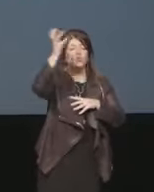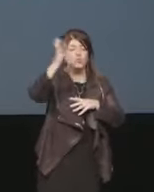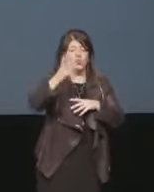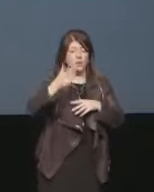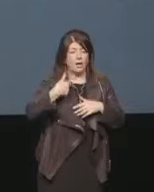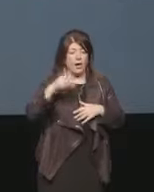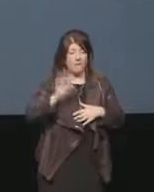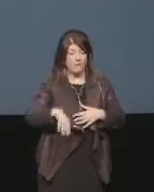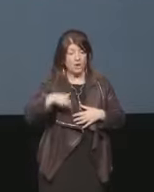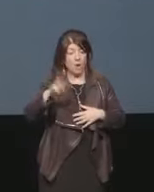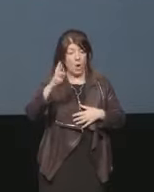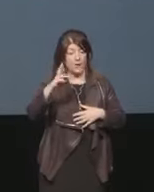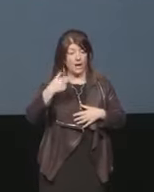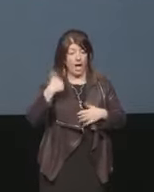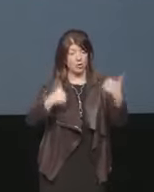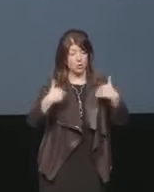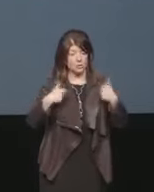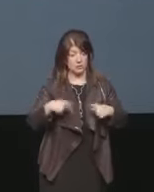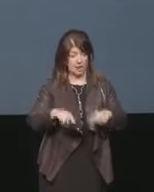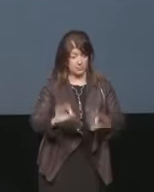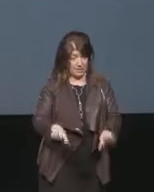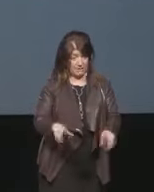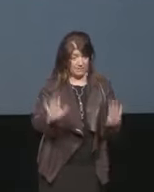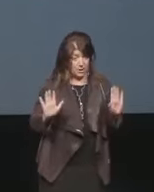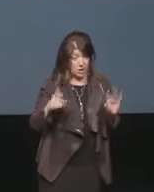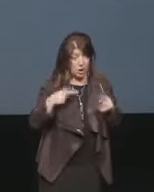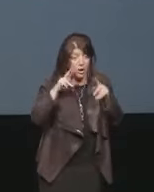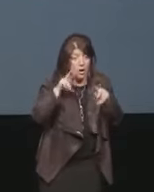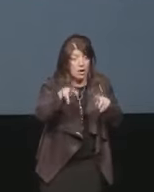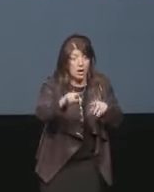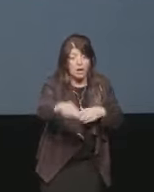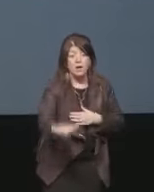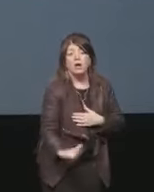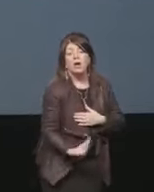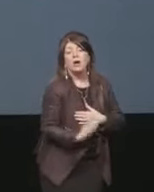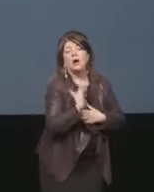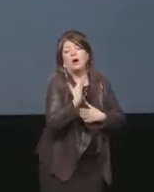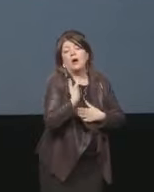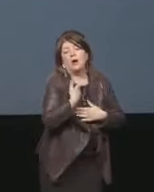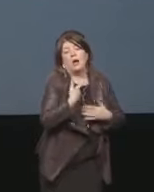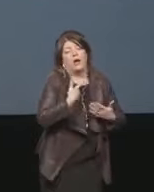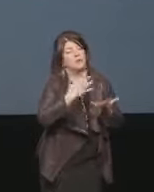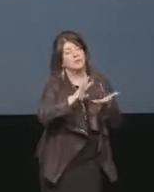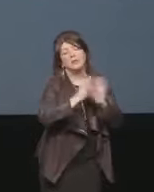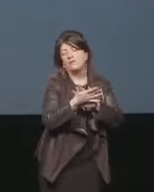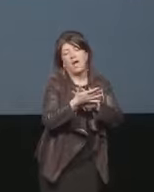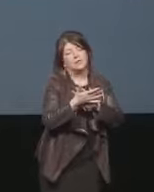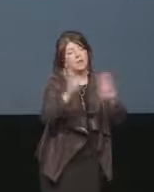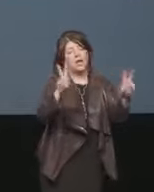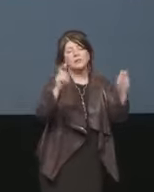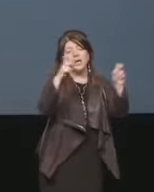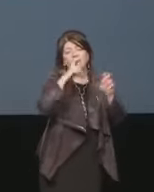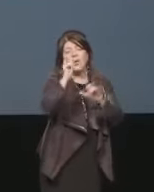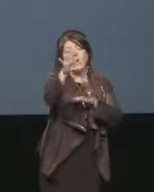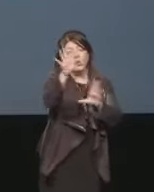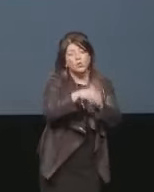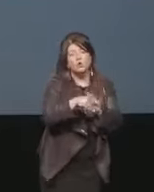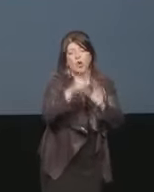e da lui ho sviluppato, con lui ho sviluppato ulteriormente questa passione per i temi dell'inclusione e dell'accoglienza.